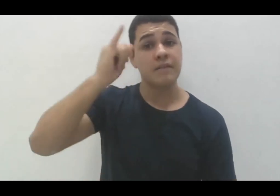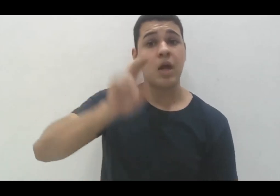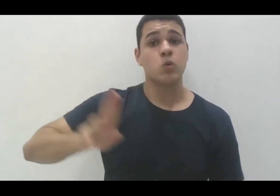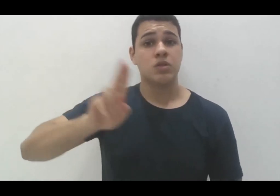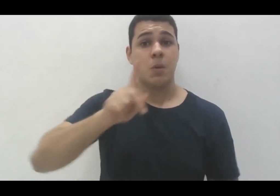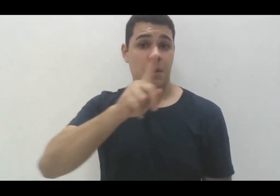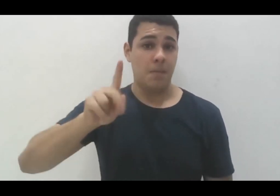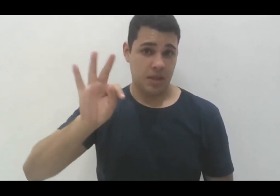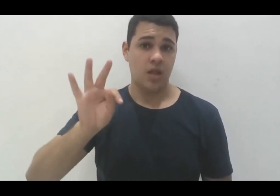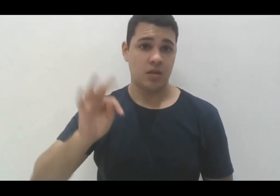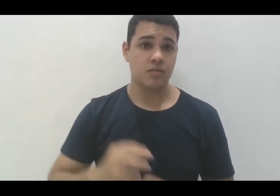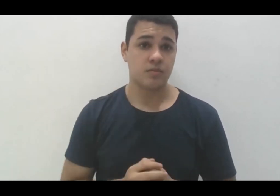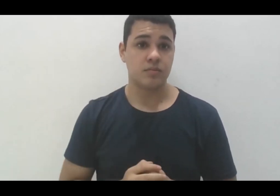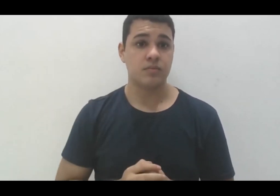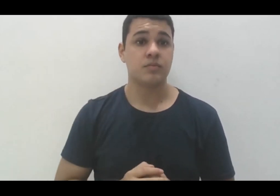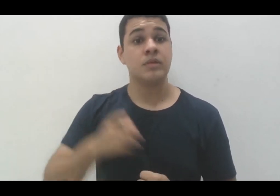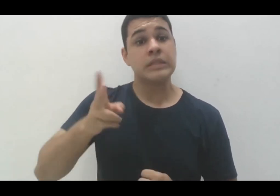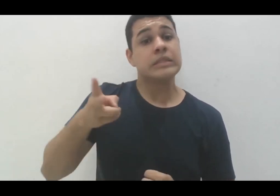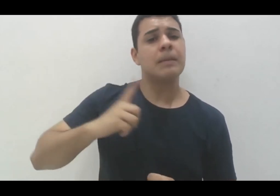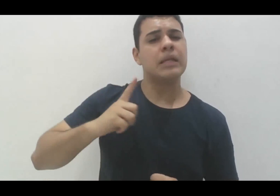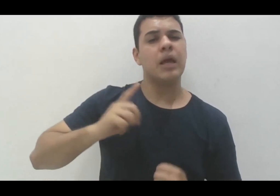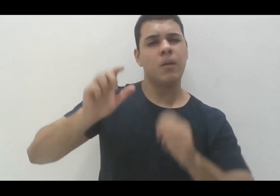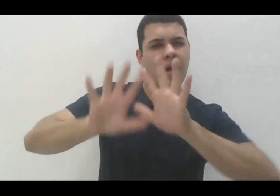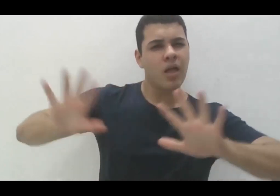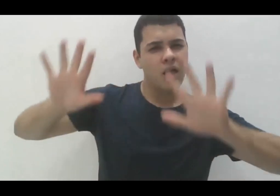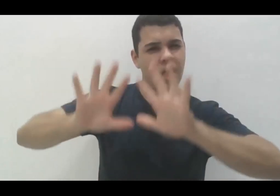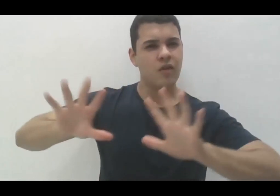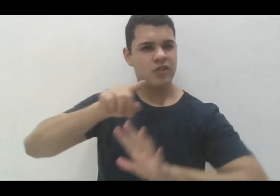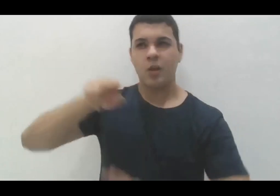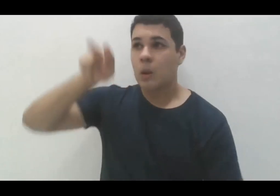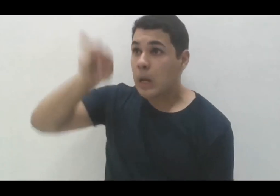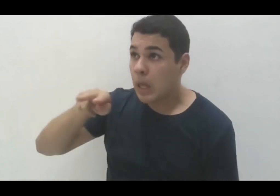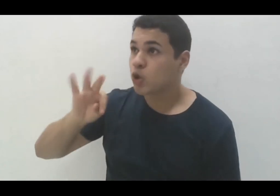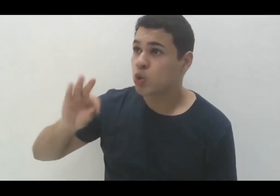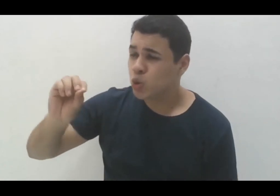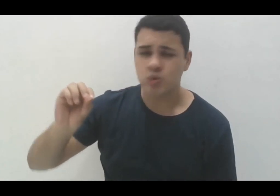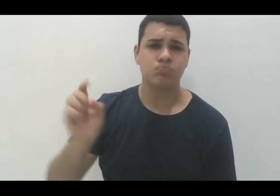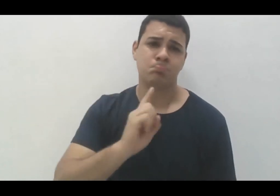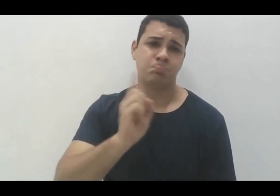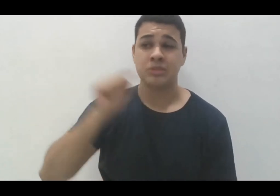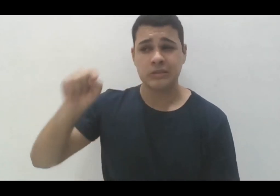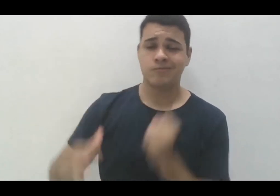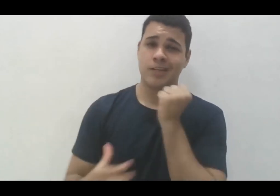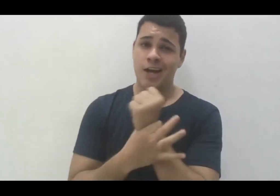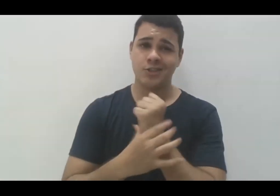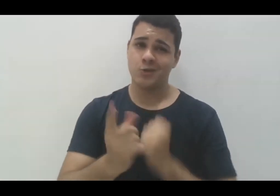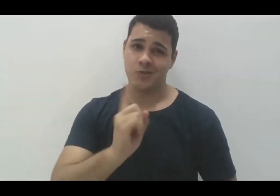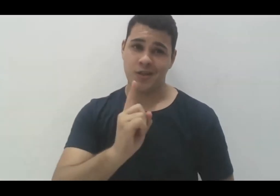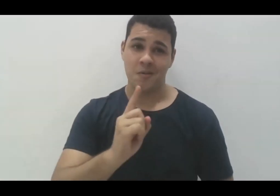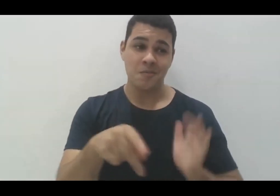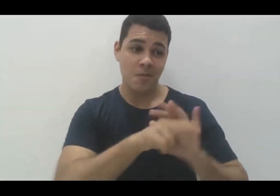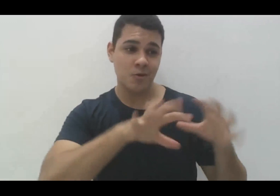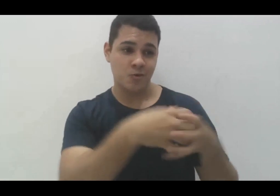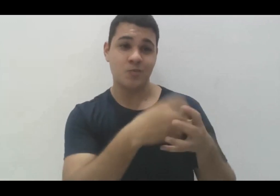PowerPoint, sempre tem alguma coisa, você não fica lendo literalmente e aí você não está garantindo acessibilidade ao cego.